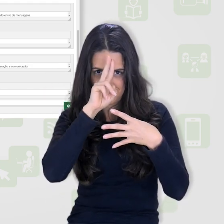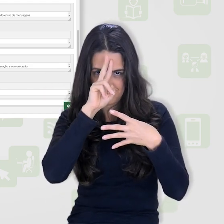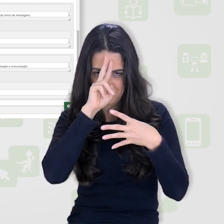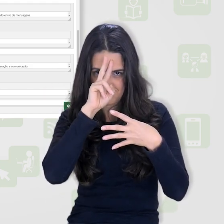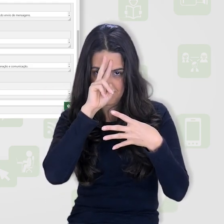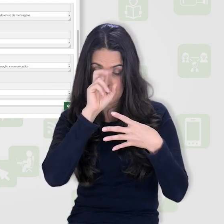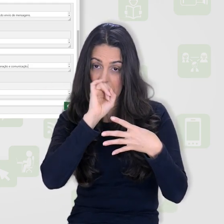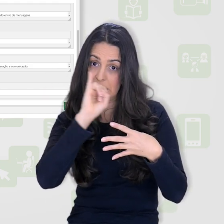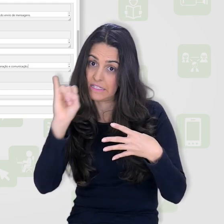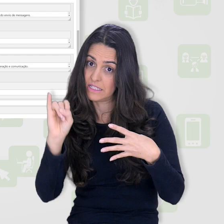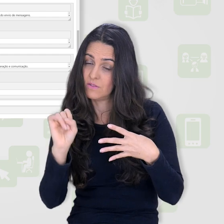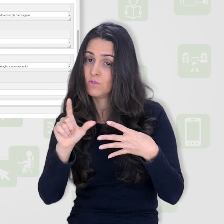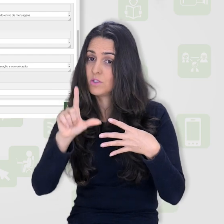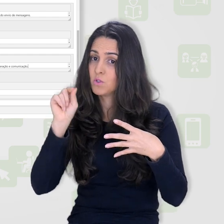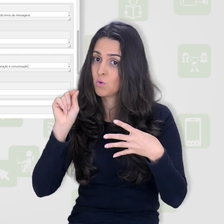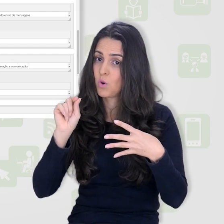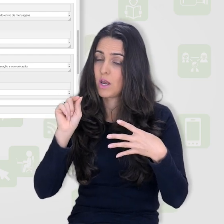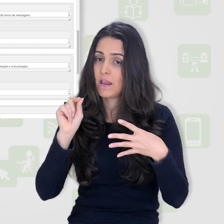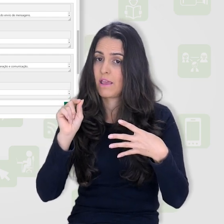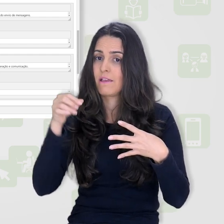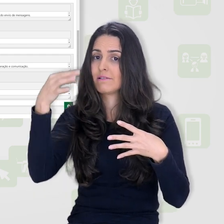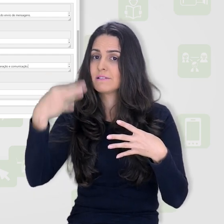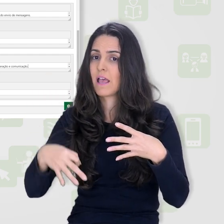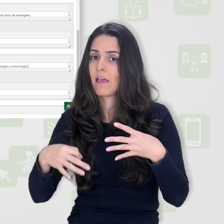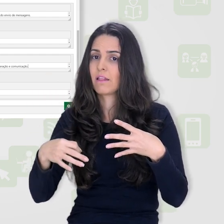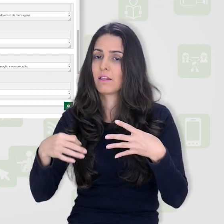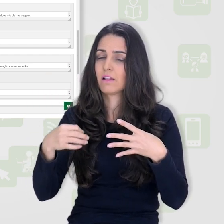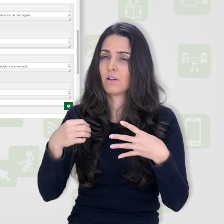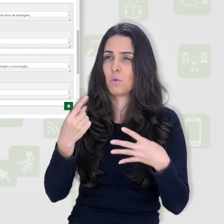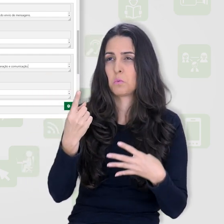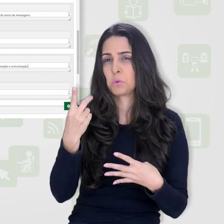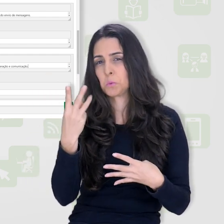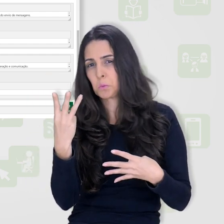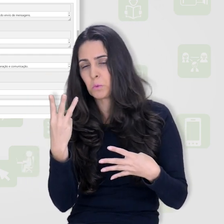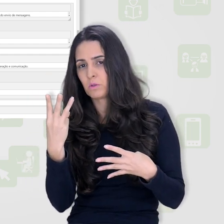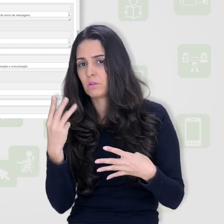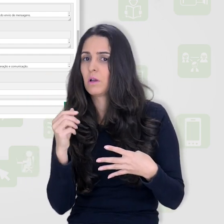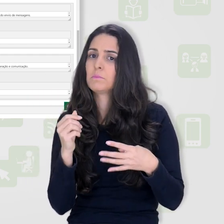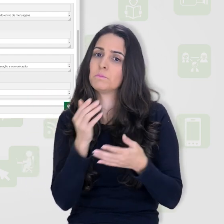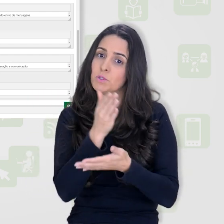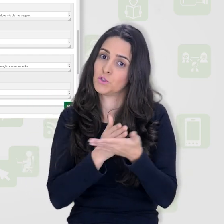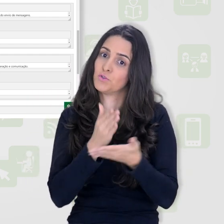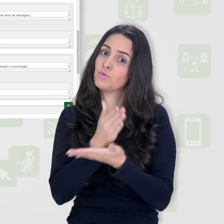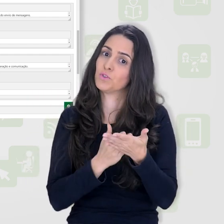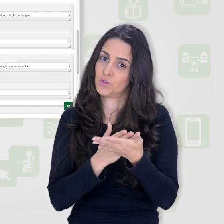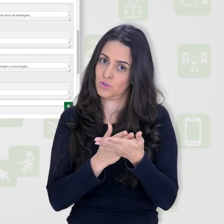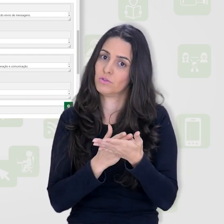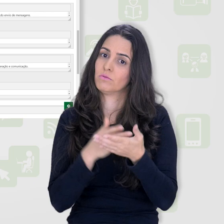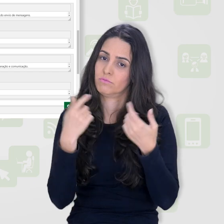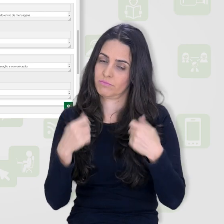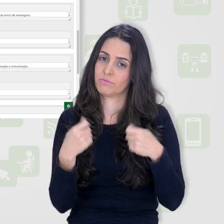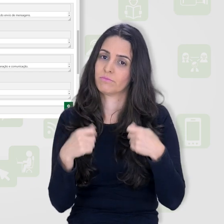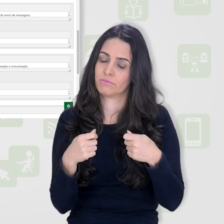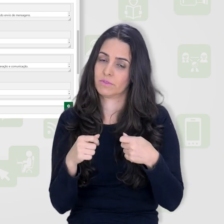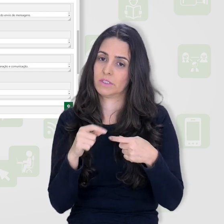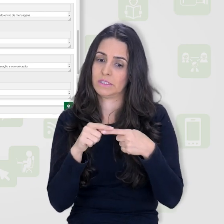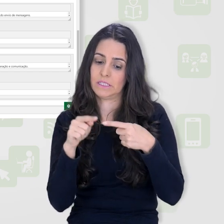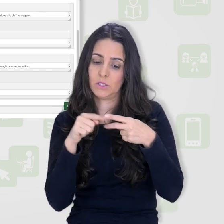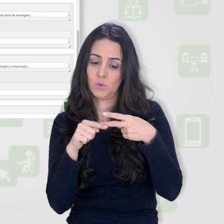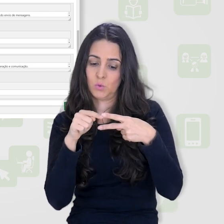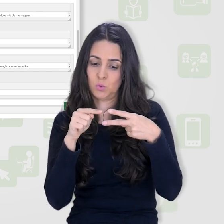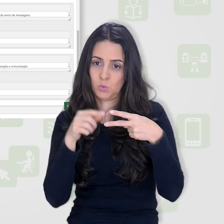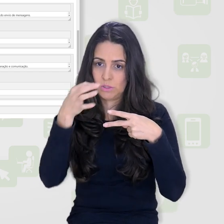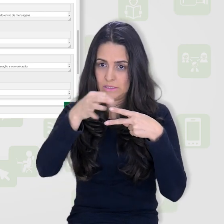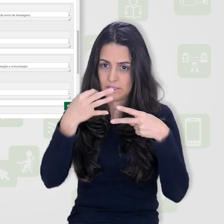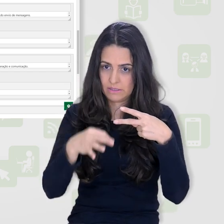por colocar múltiplas respostas corretas, então você vai ter que dividir essa nota aqui escolhendo quantas respostas